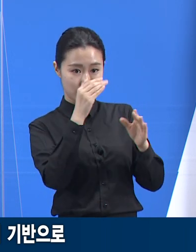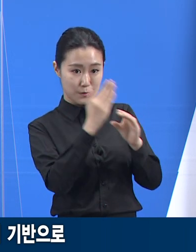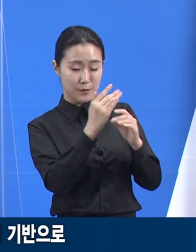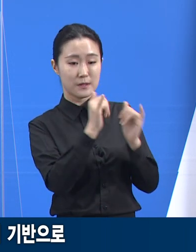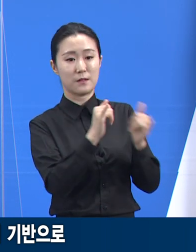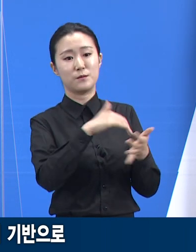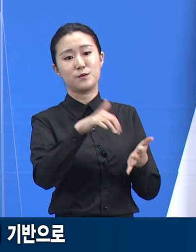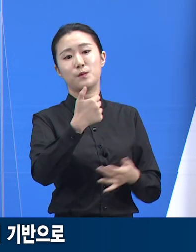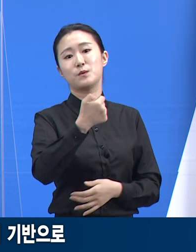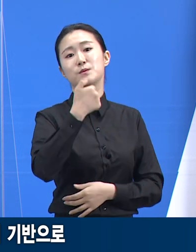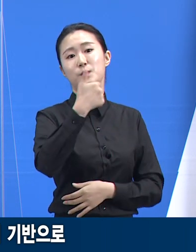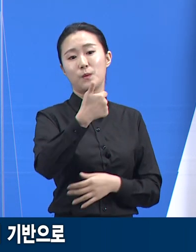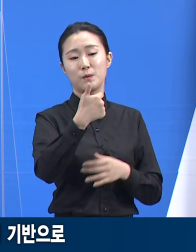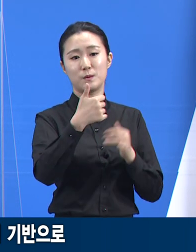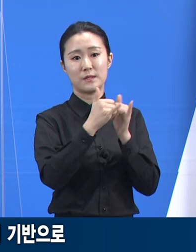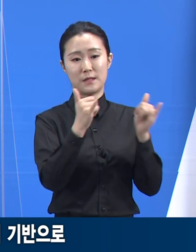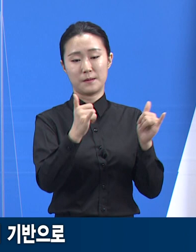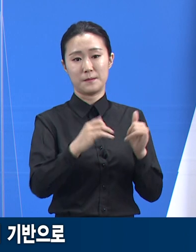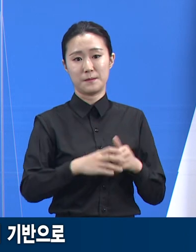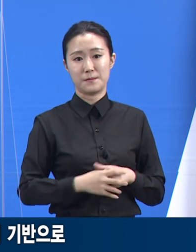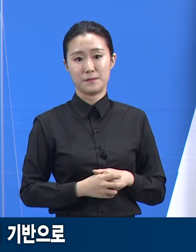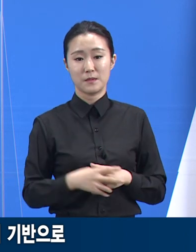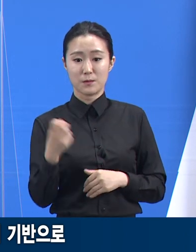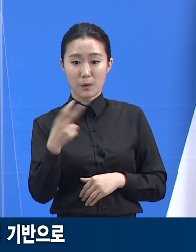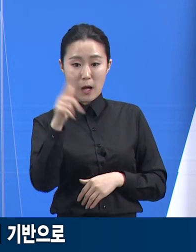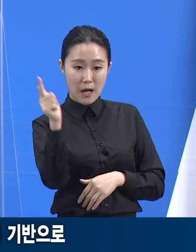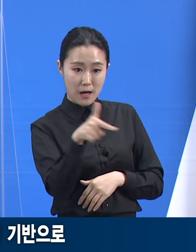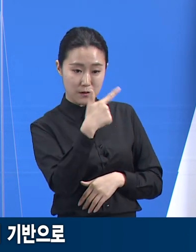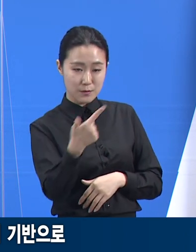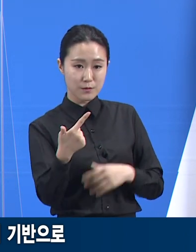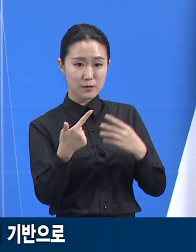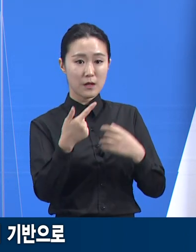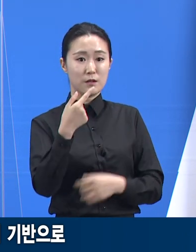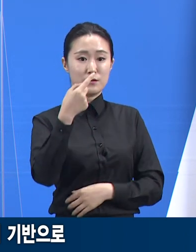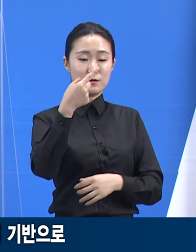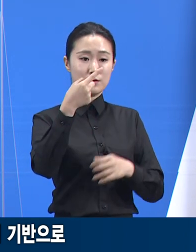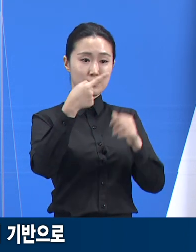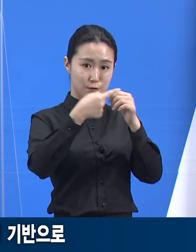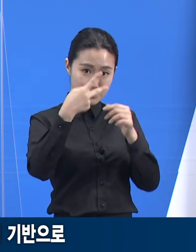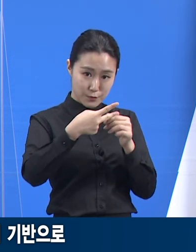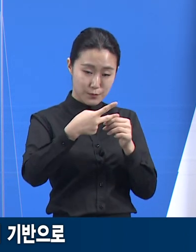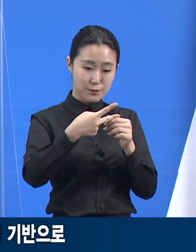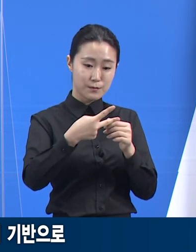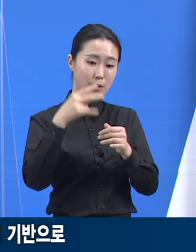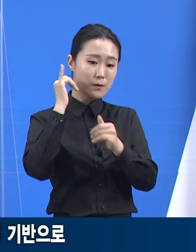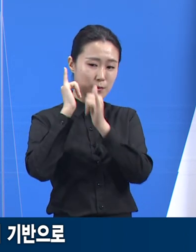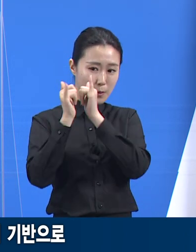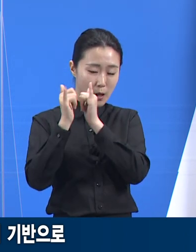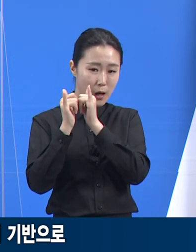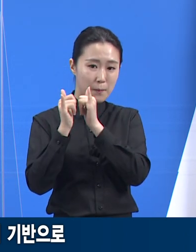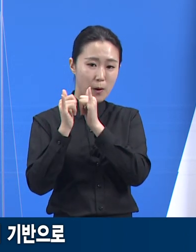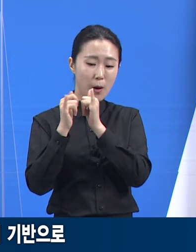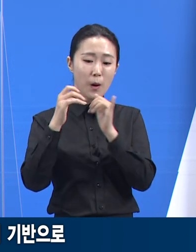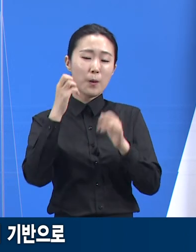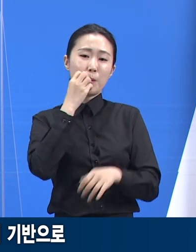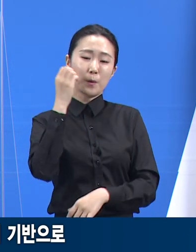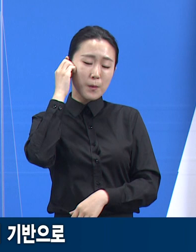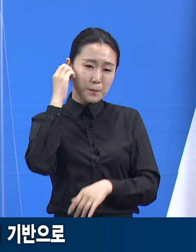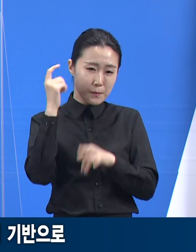자가치료 기간 중 하루 2번씩 홈케어 시스템 운영단 소속 간호사와 유선통화를 통해 건강관리를 받습니다.